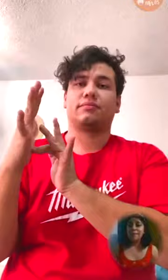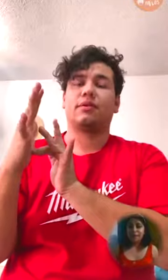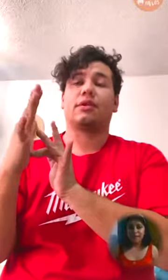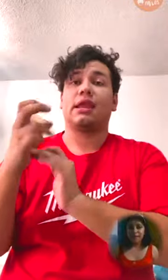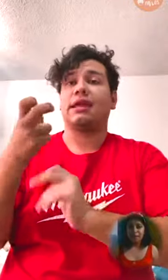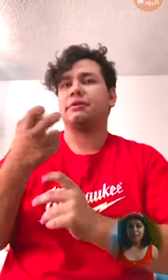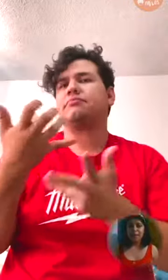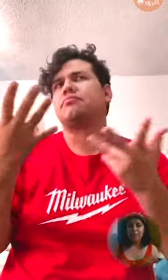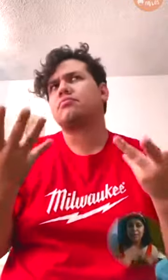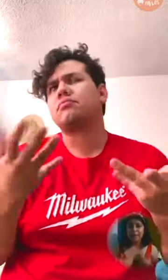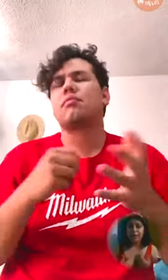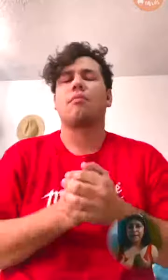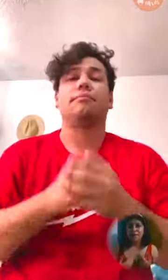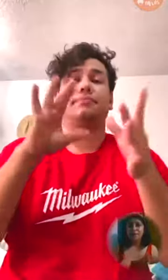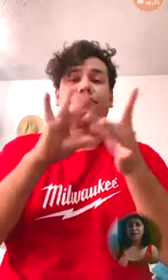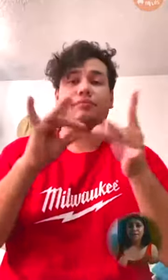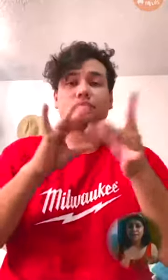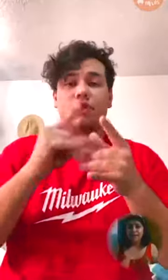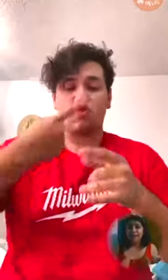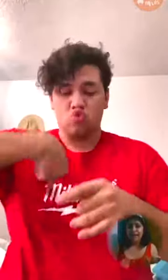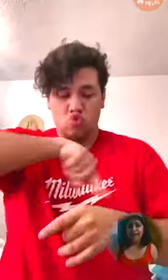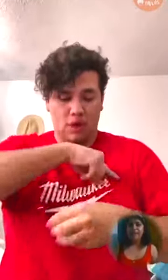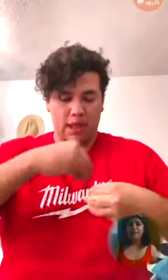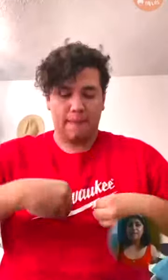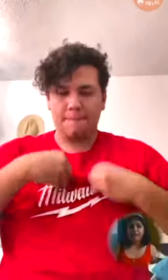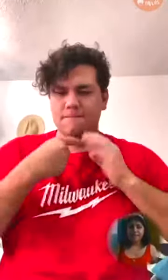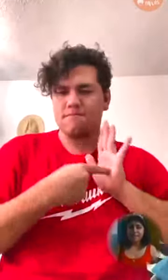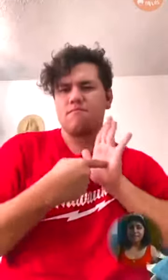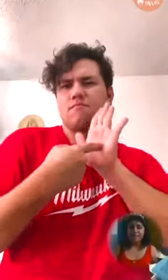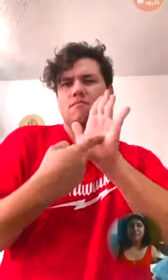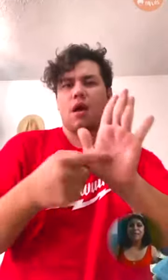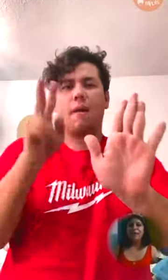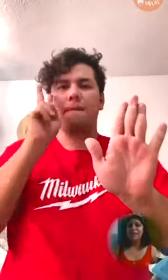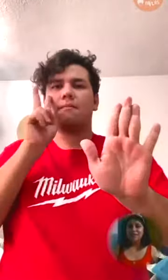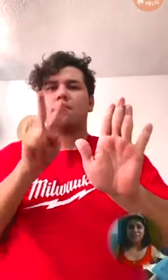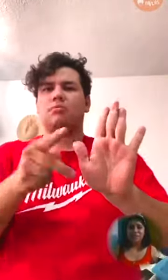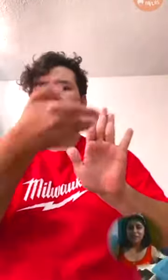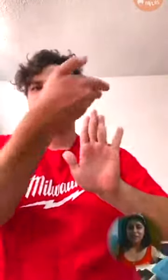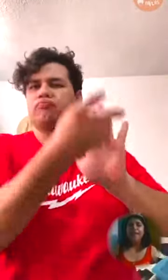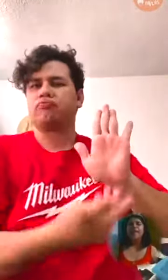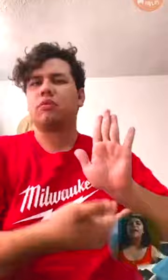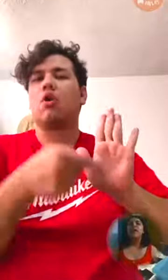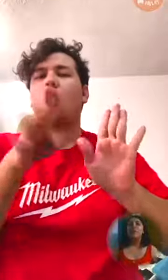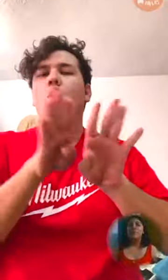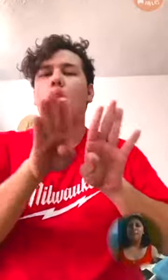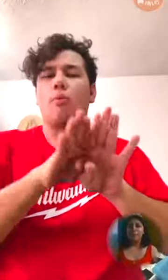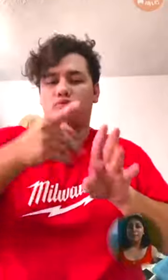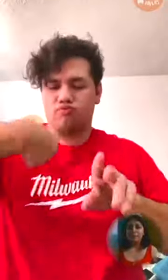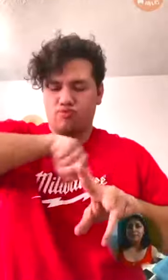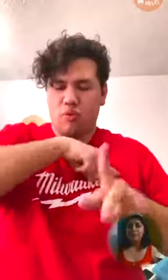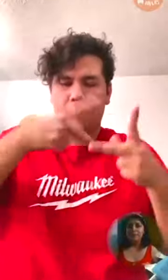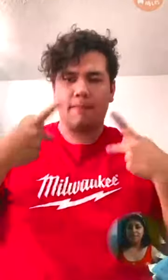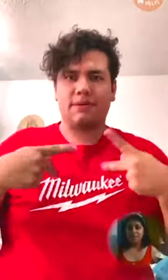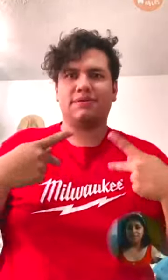basta con exponer nuestra vida a la luz de las Escrituras para darnos cuenta lo perversos que somos.